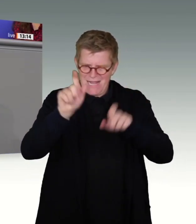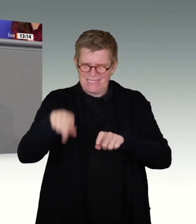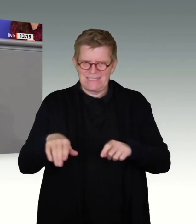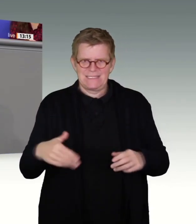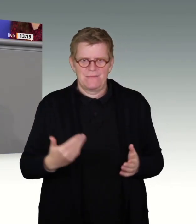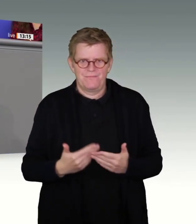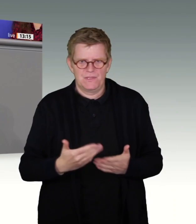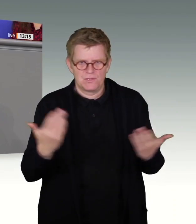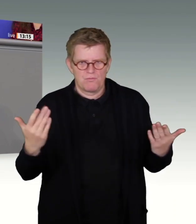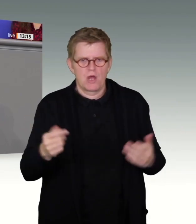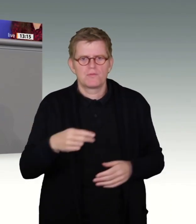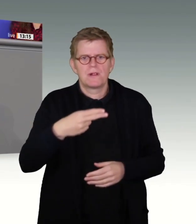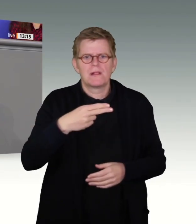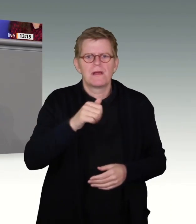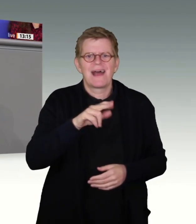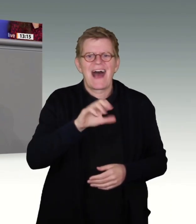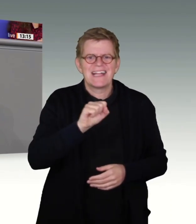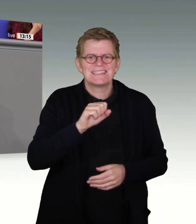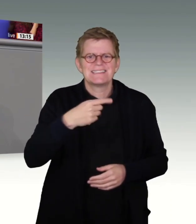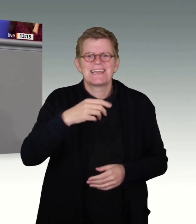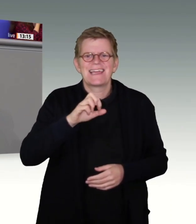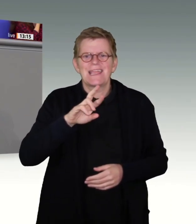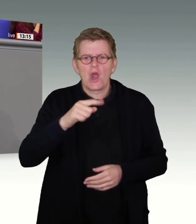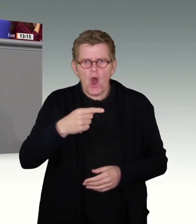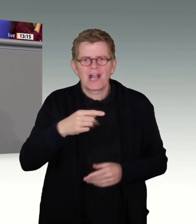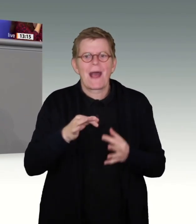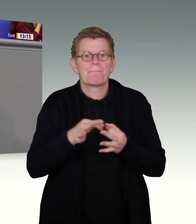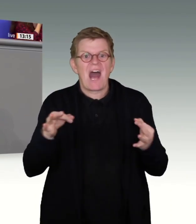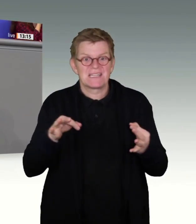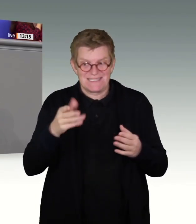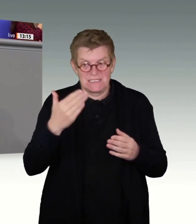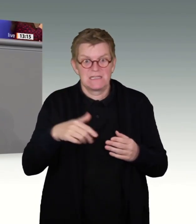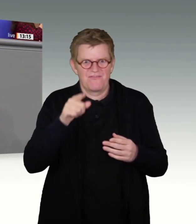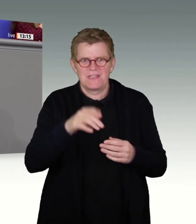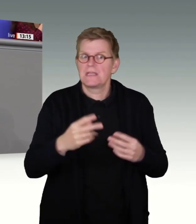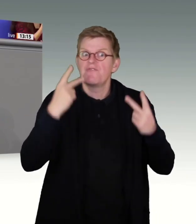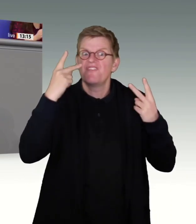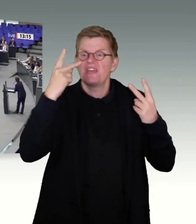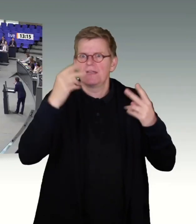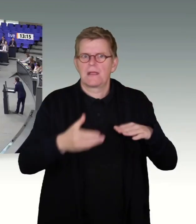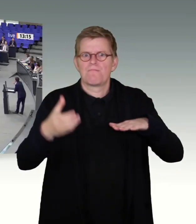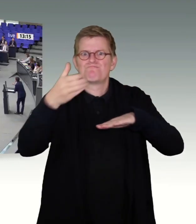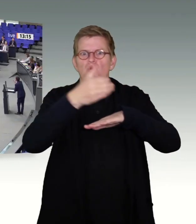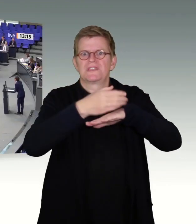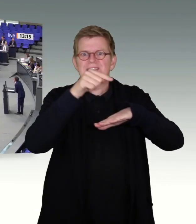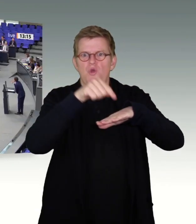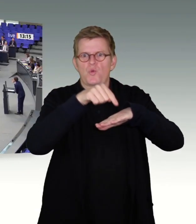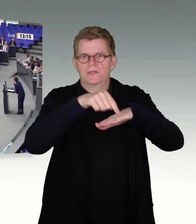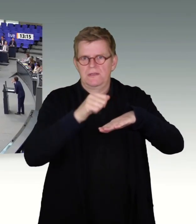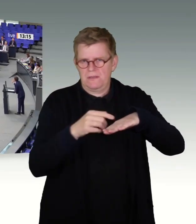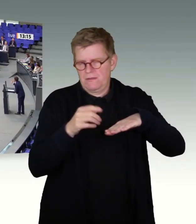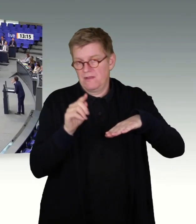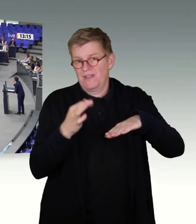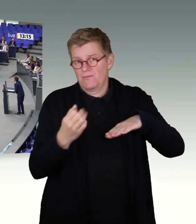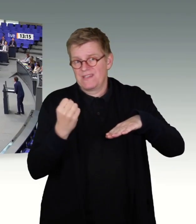Hans-Georg Maaßen in wichtige Funktionen setzen, die an der ganz sensiblen Stelle von Sicherheit und Bürgerrechten sind, dann müssen